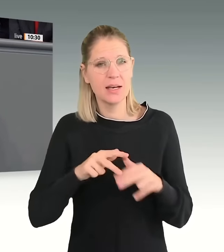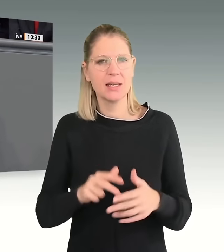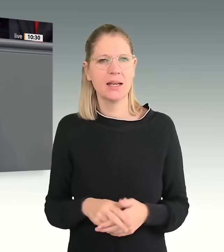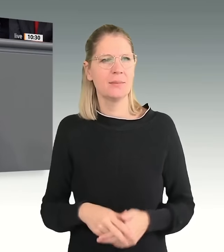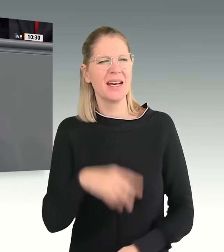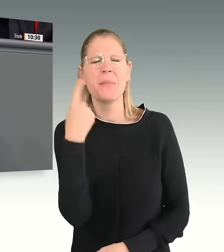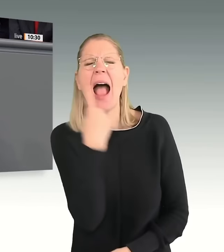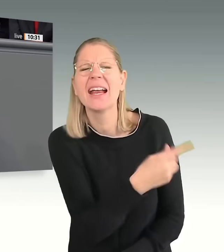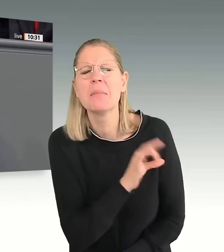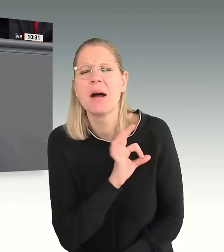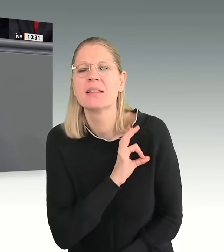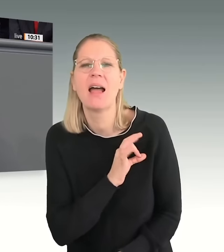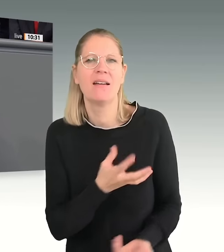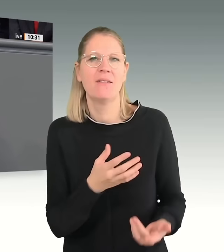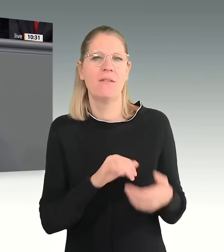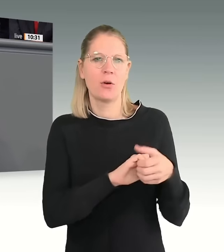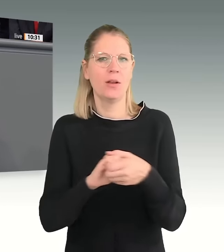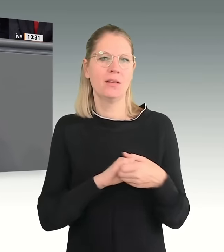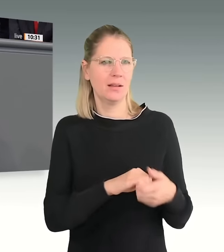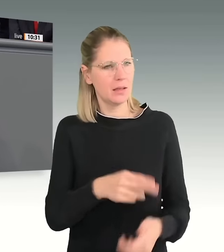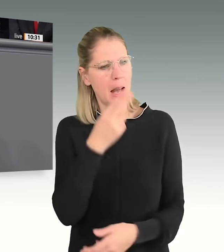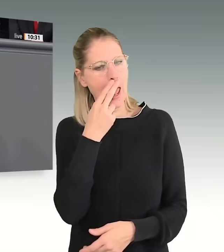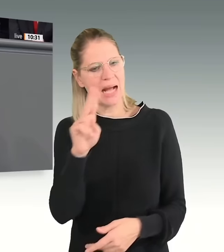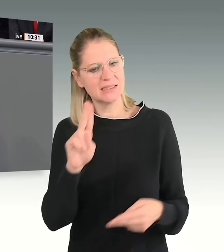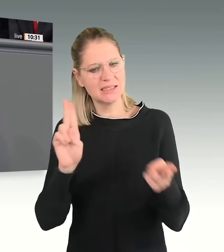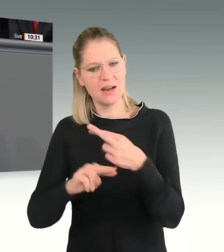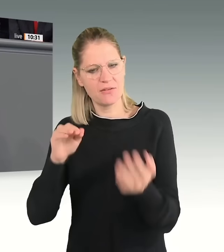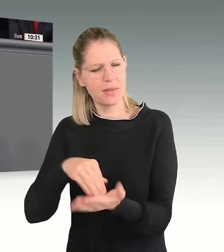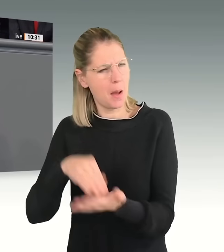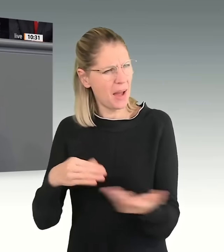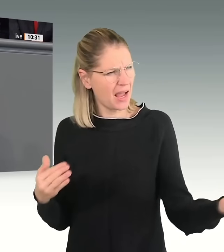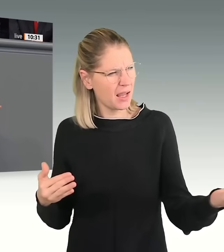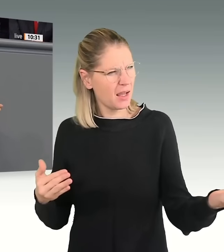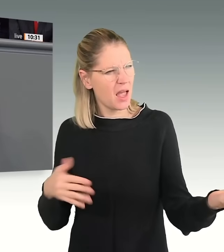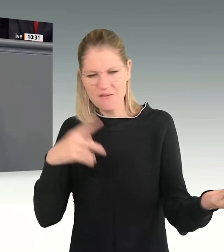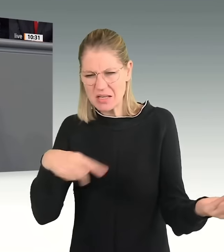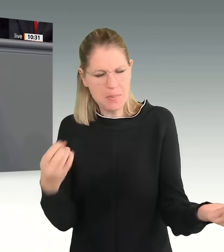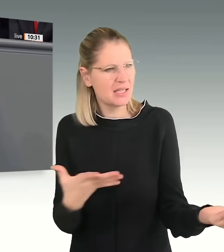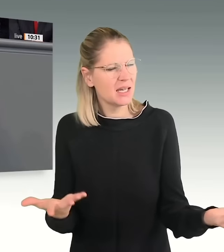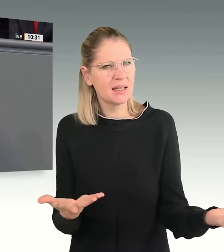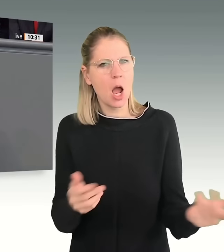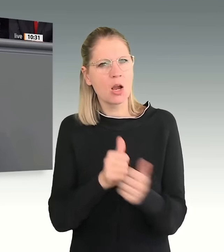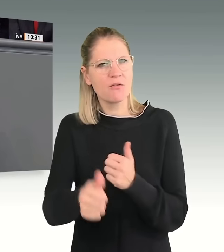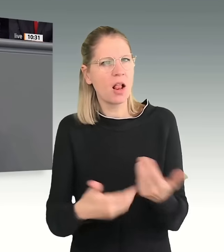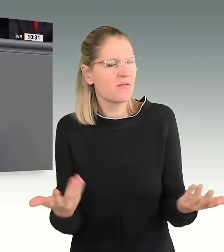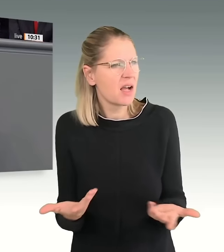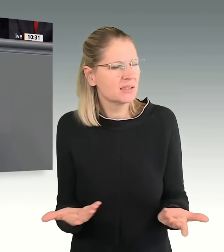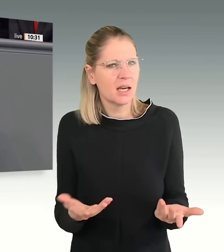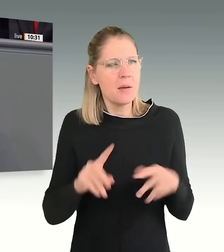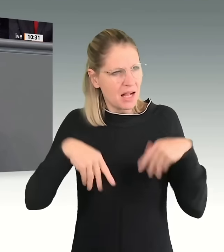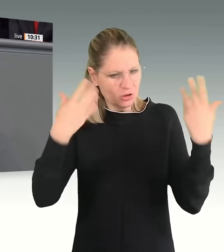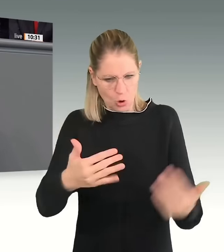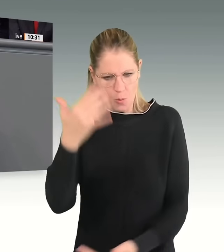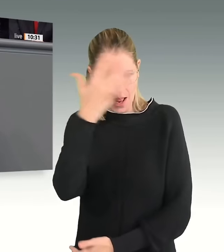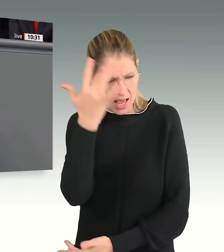eigenen Parteifreunden, die an diesem Nazitreffen teilgenommen haben? Passiert da noch mal was? Machen Sie sich eigentlich auf solche Gedanken. Ich kann